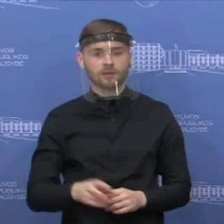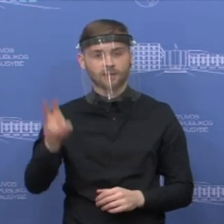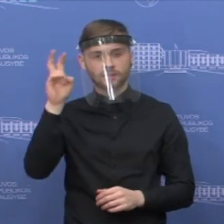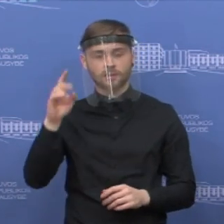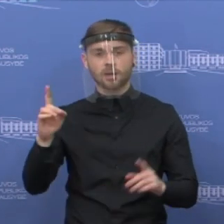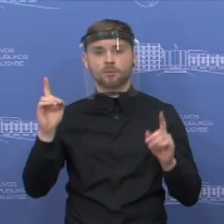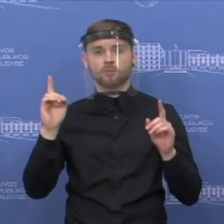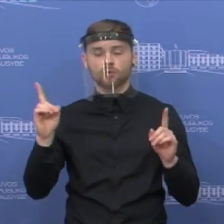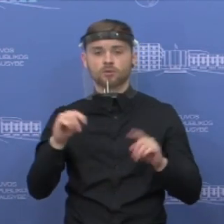valstybinės sienos apsaugos tarnybą.